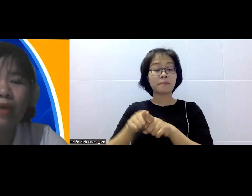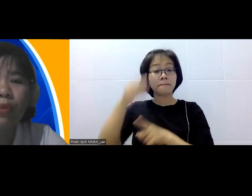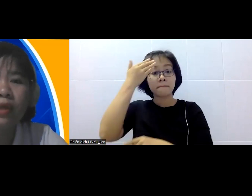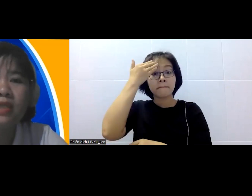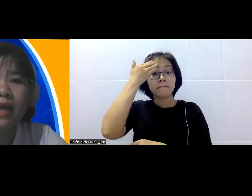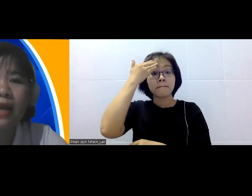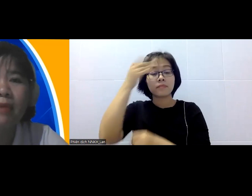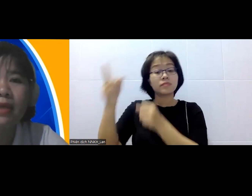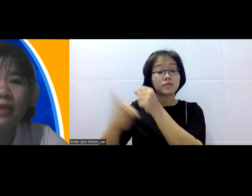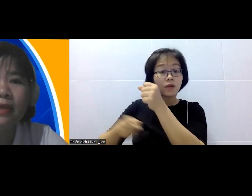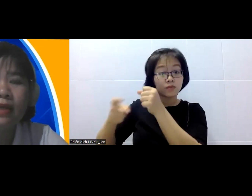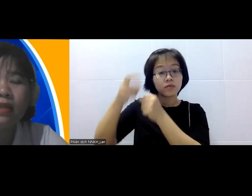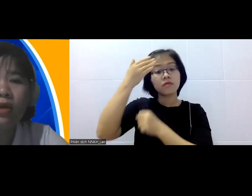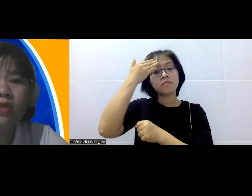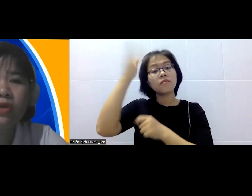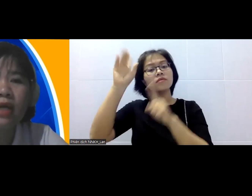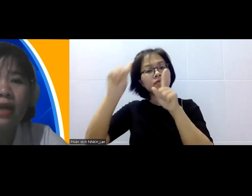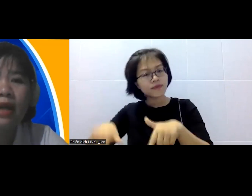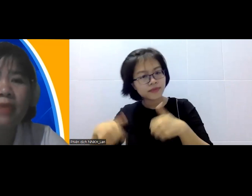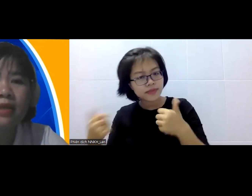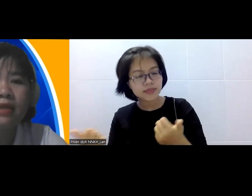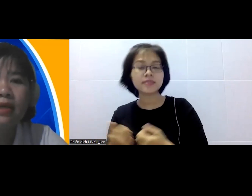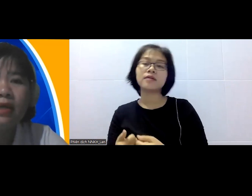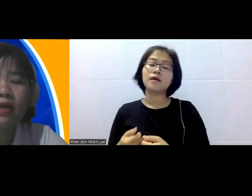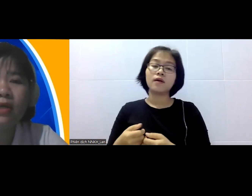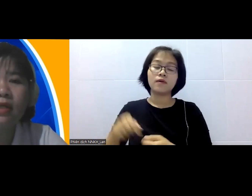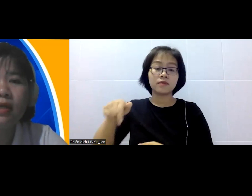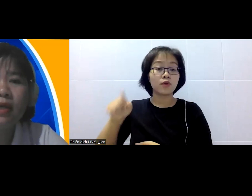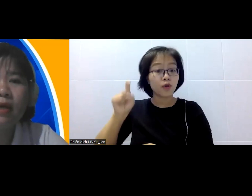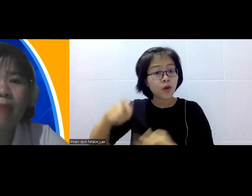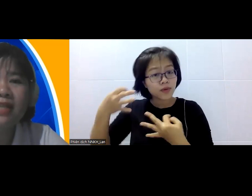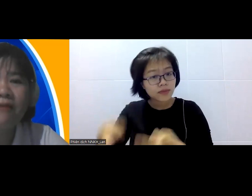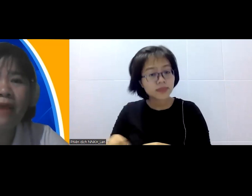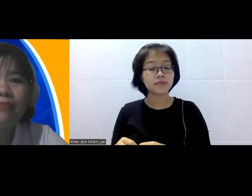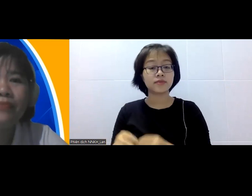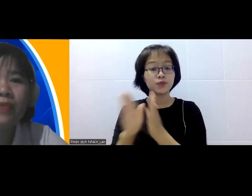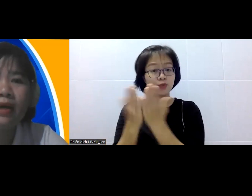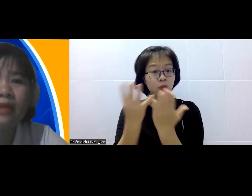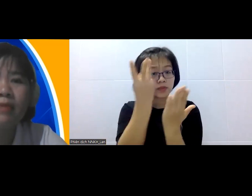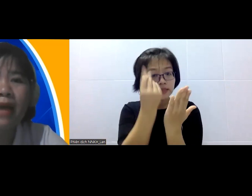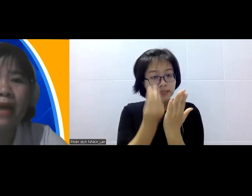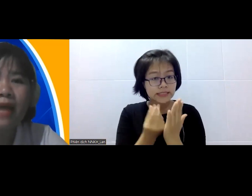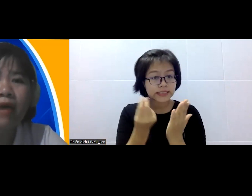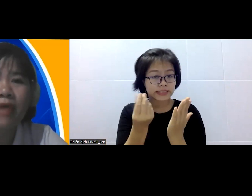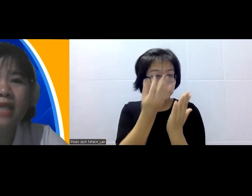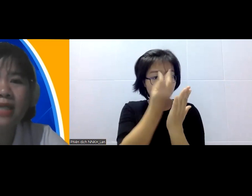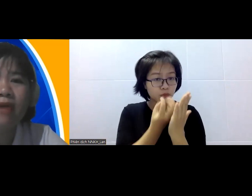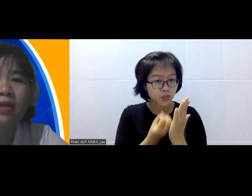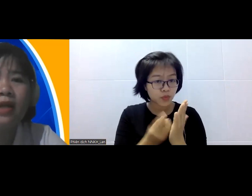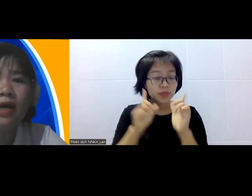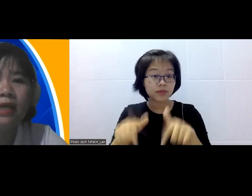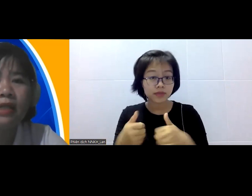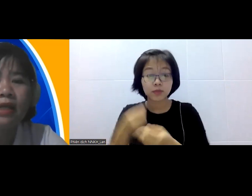ưu tài nguyên có sẵn là làm cái gì tính toán sổ sắc rồi làm cái gì rồi bán sản phẩm thì bán như thế nào giá